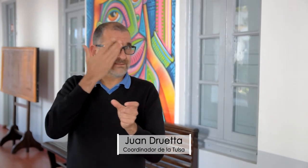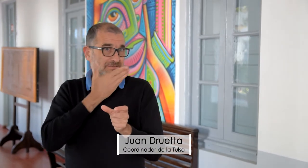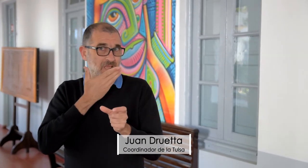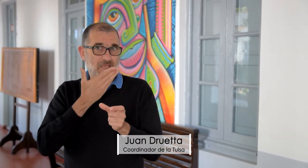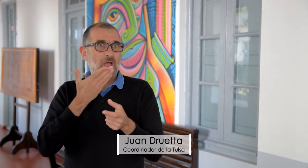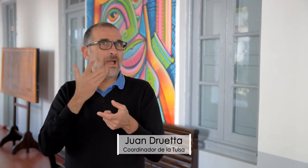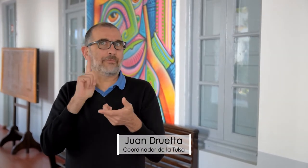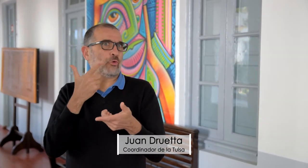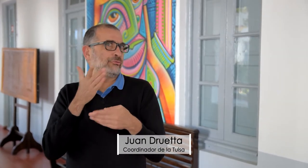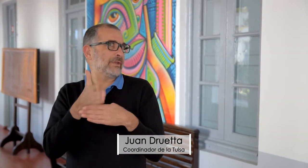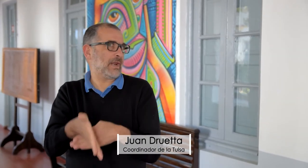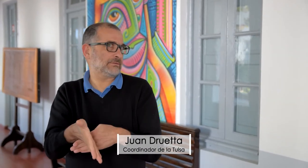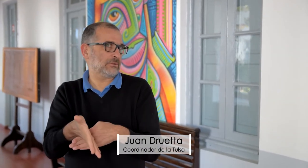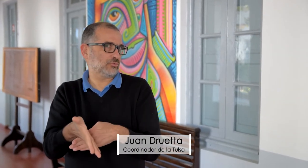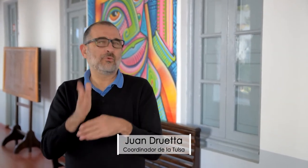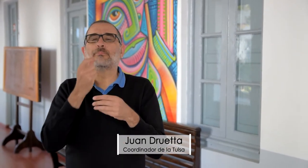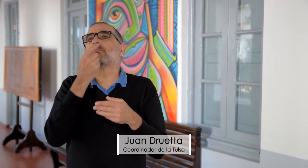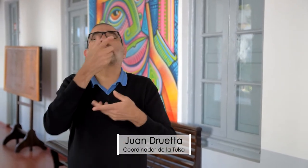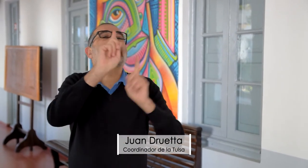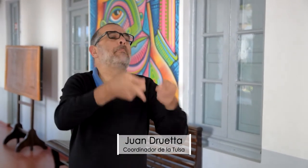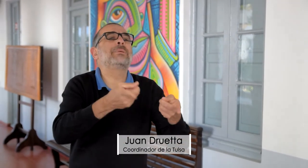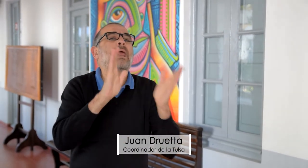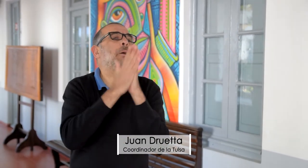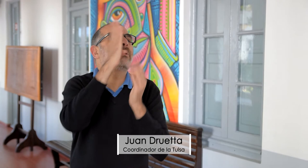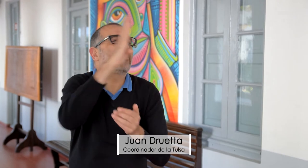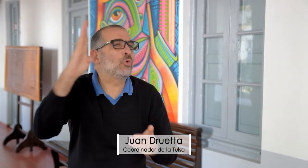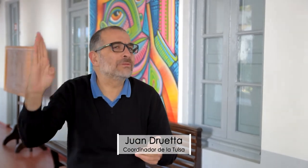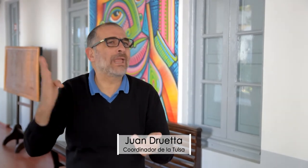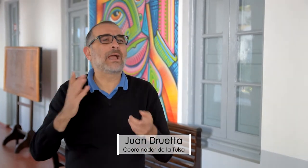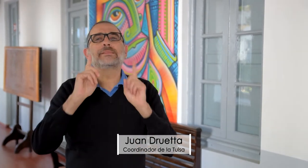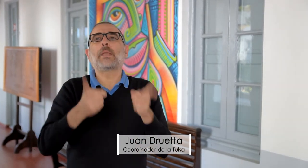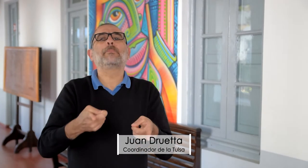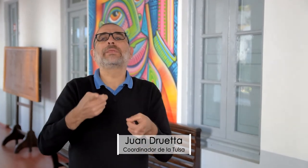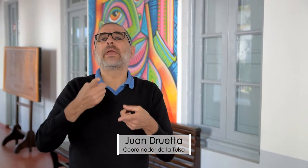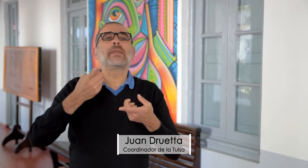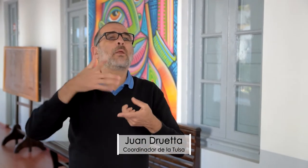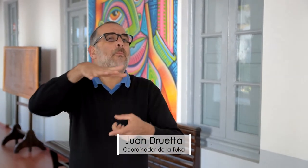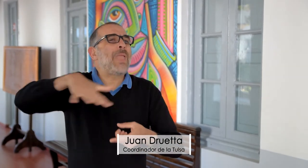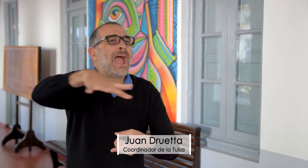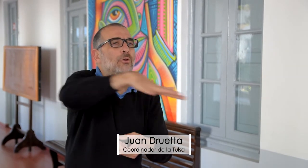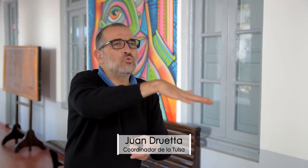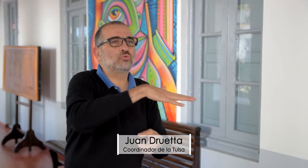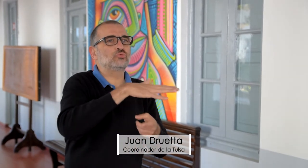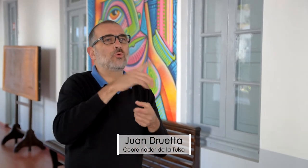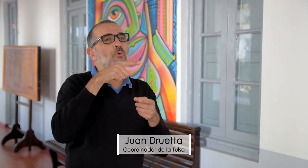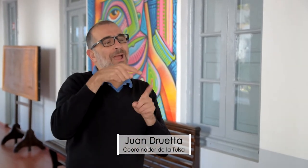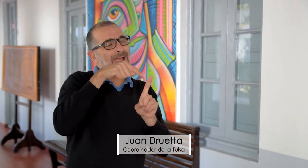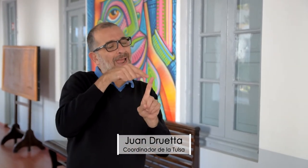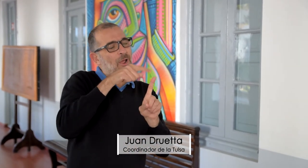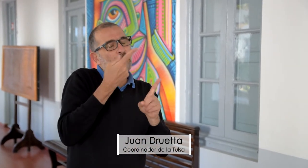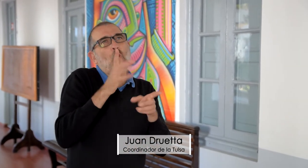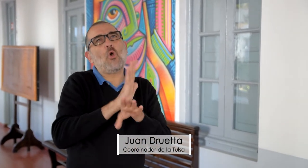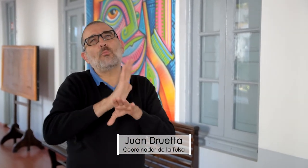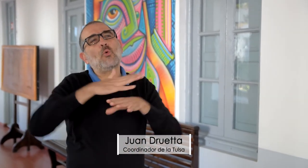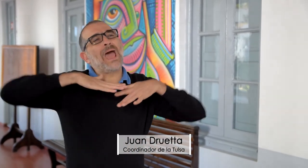bueno, hay muchas personas sordas y ciegas que no tienen acceso a estas instituciones. No sé, a una biblioteca, están las